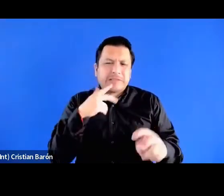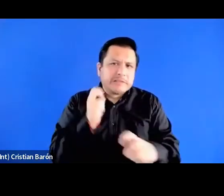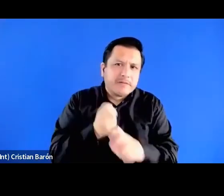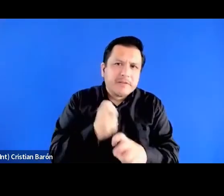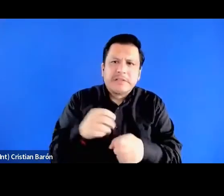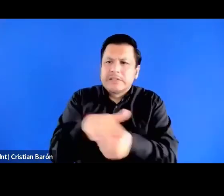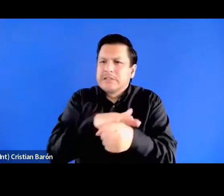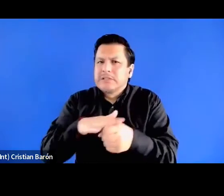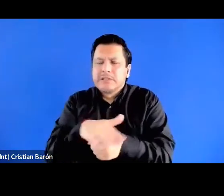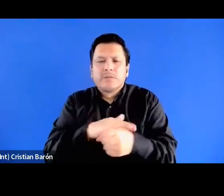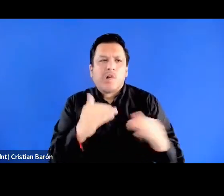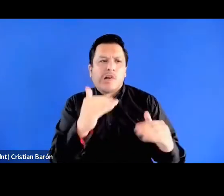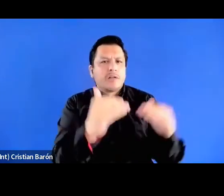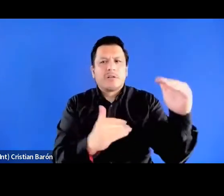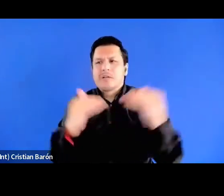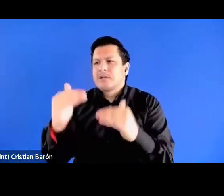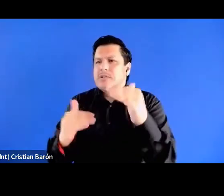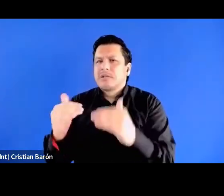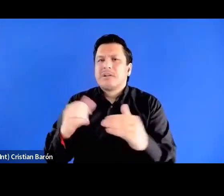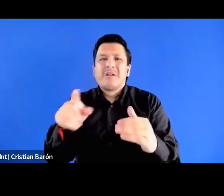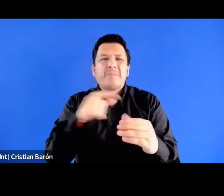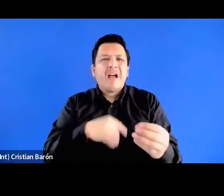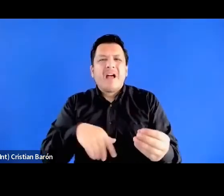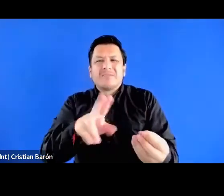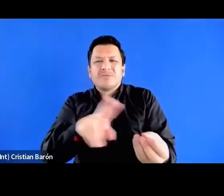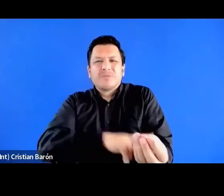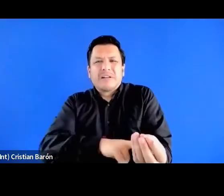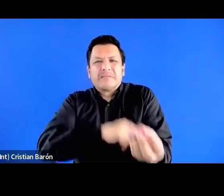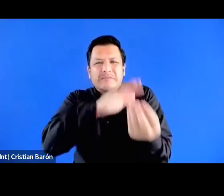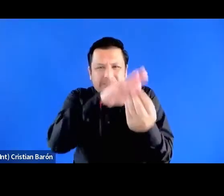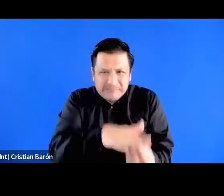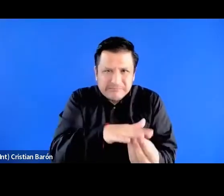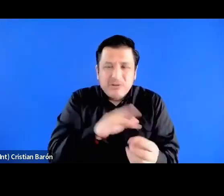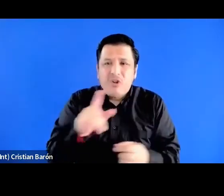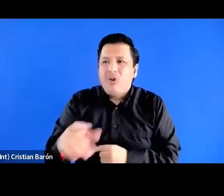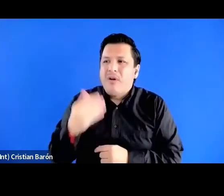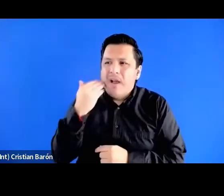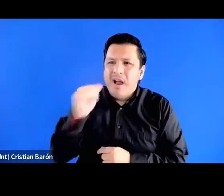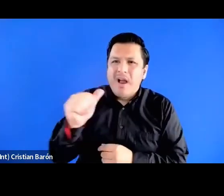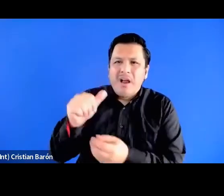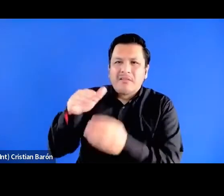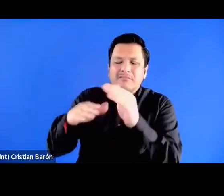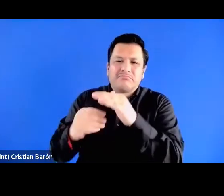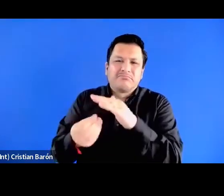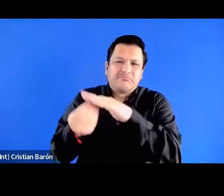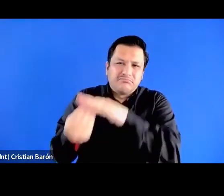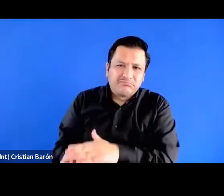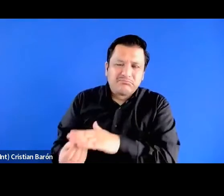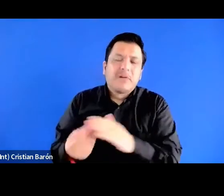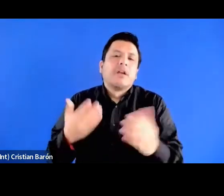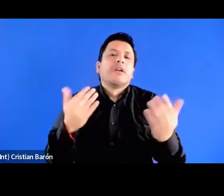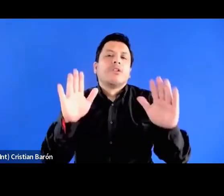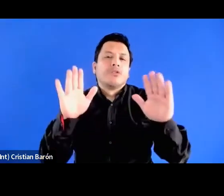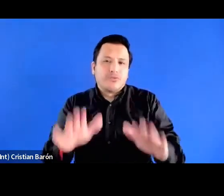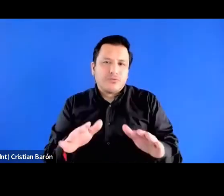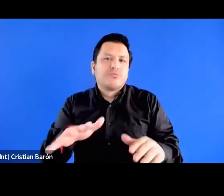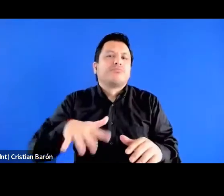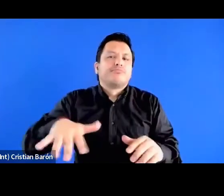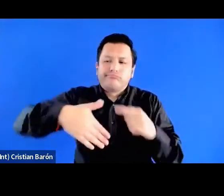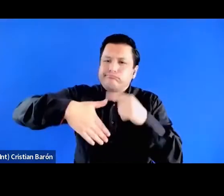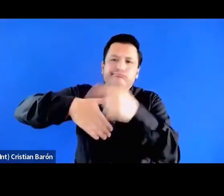desigualdades sociales y del racismo y del sexismo que han caracterizado históricamente a nuestra América Latina.